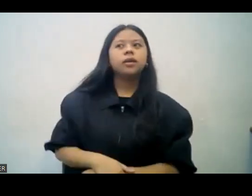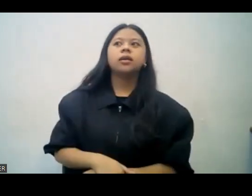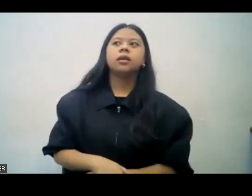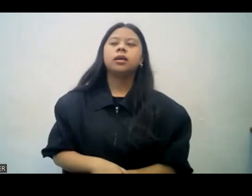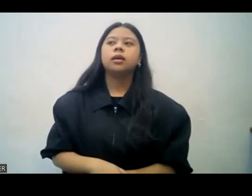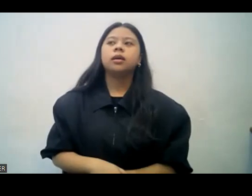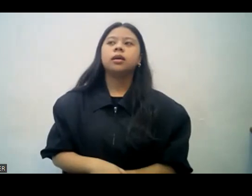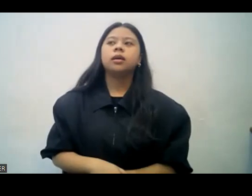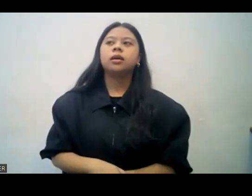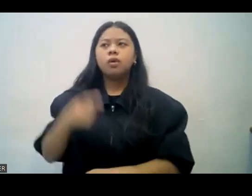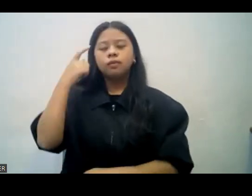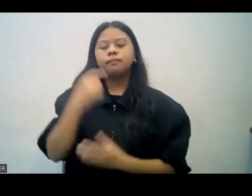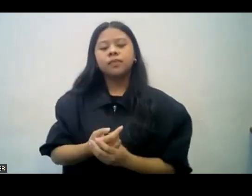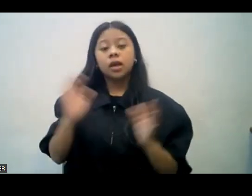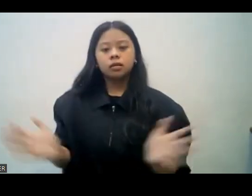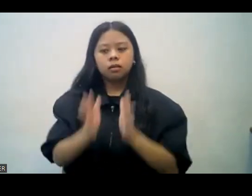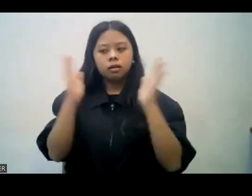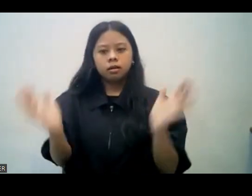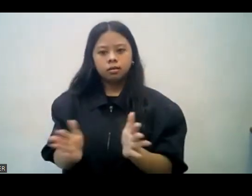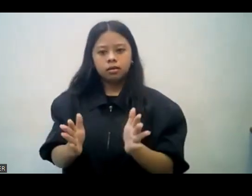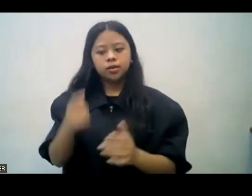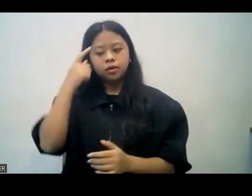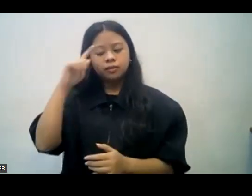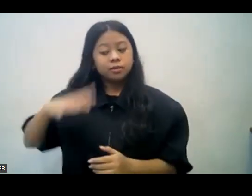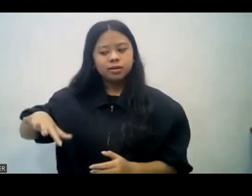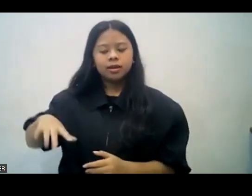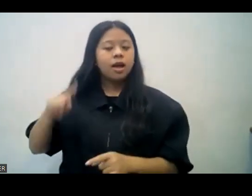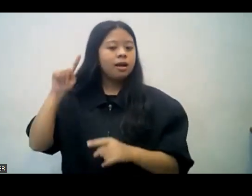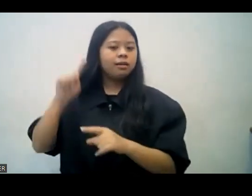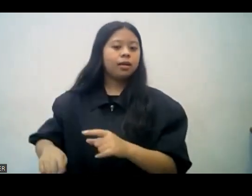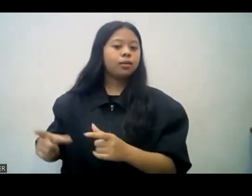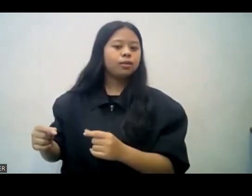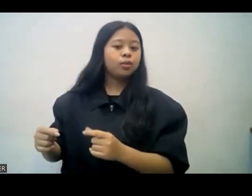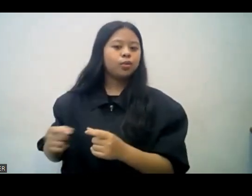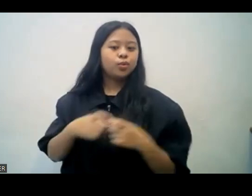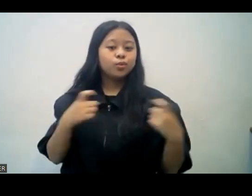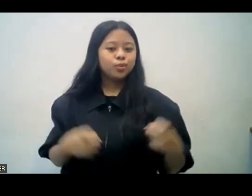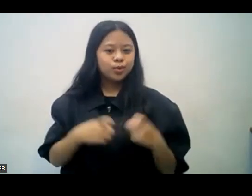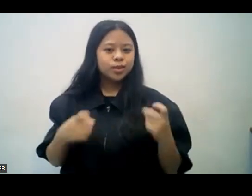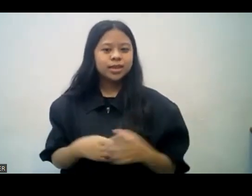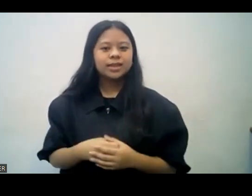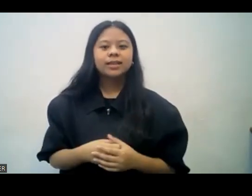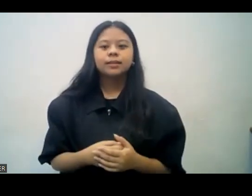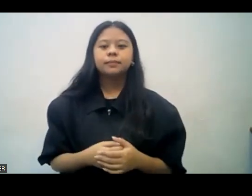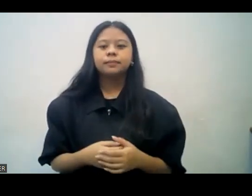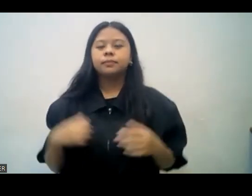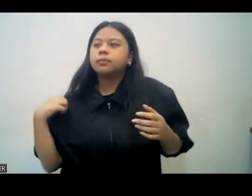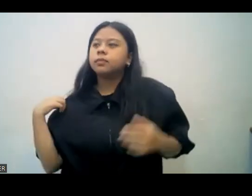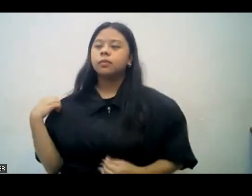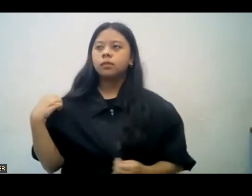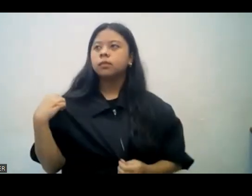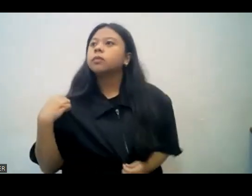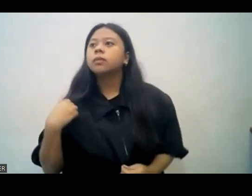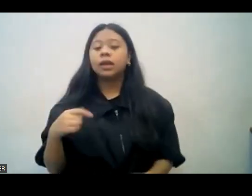to commit sin. Upang walang sino man sa inyo ang papagmatigasin ng kasalanan. This word is getting wicked, wicked.